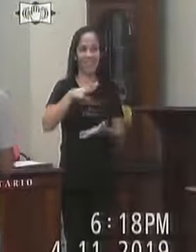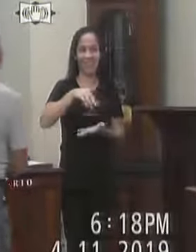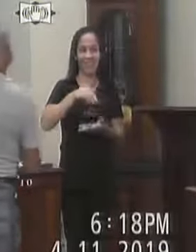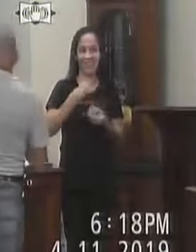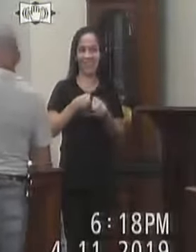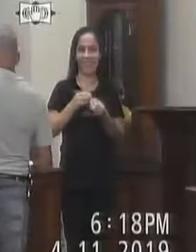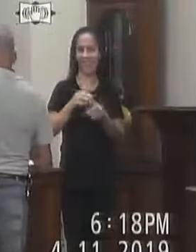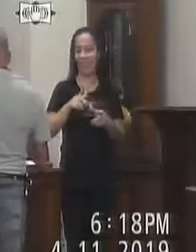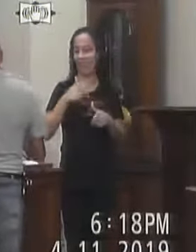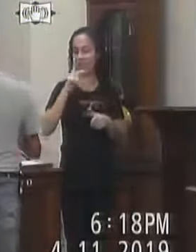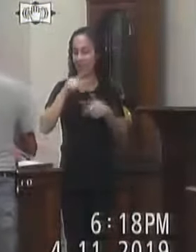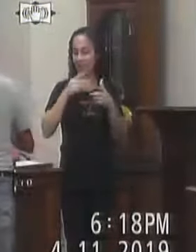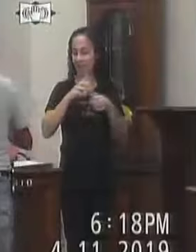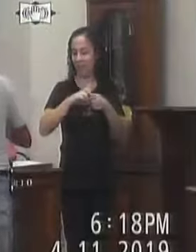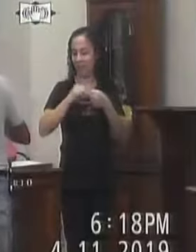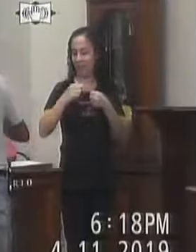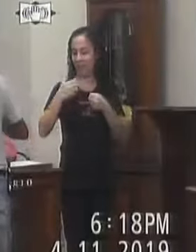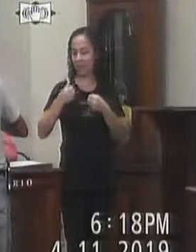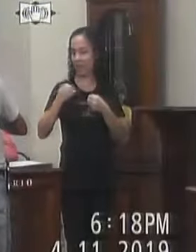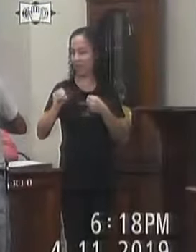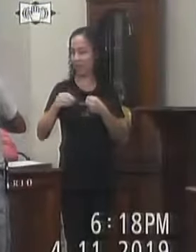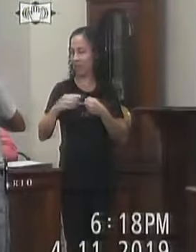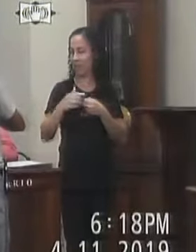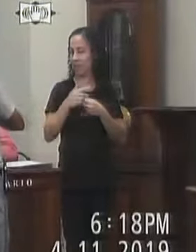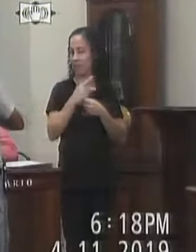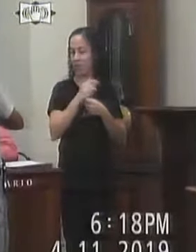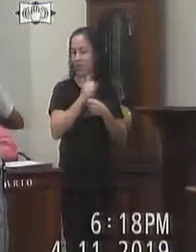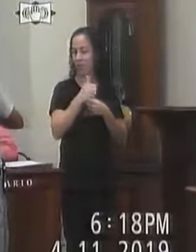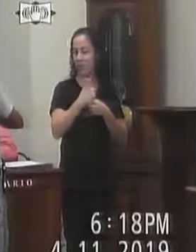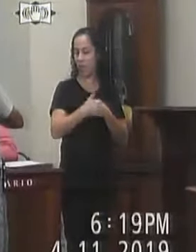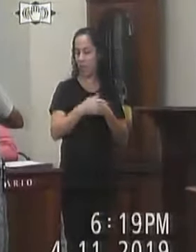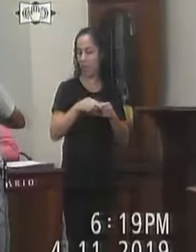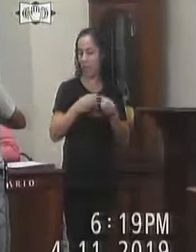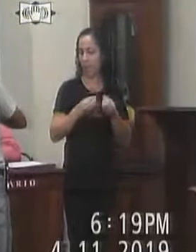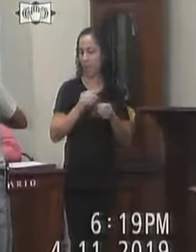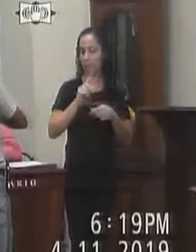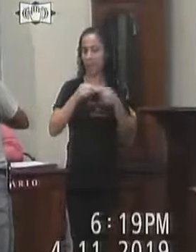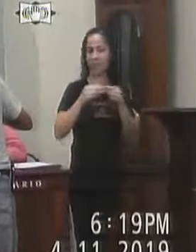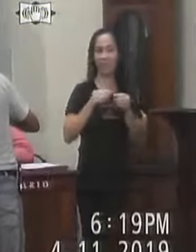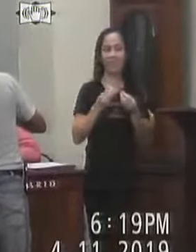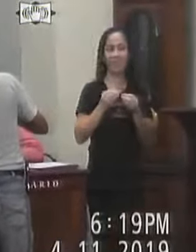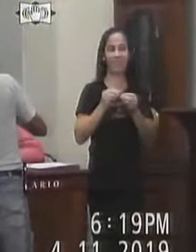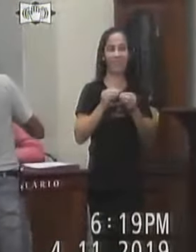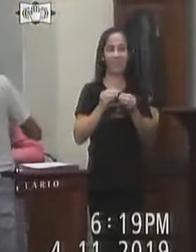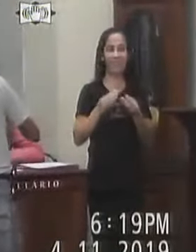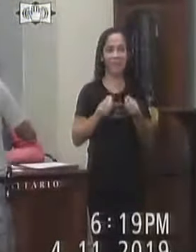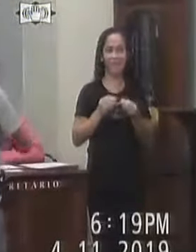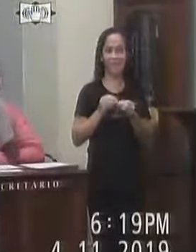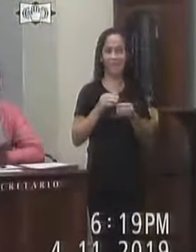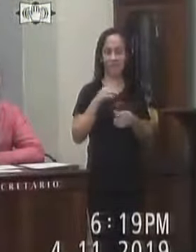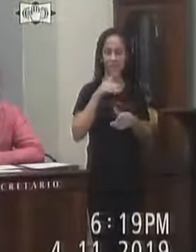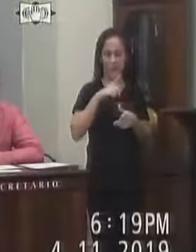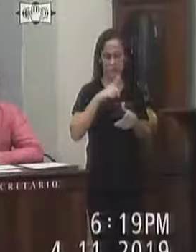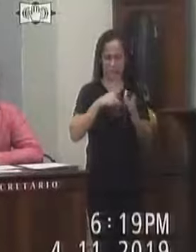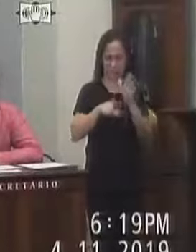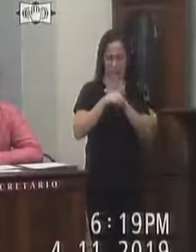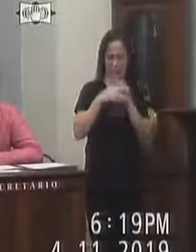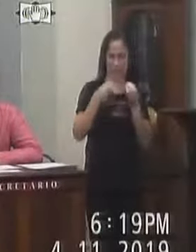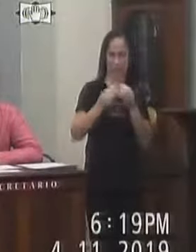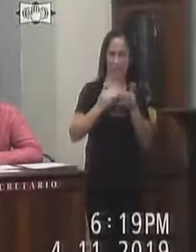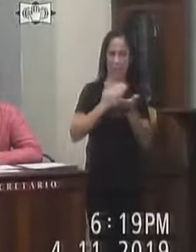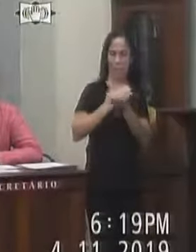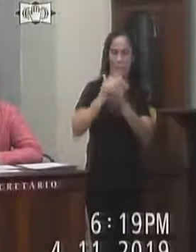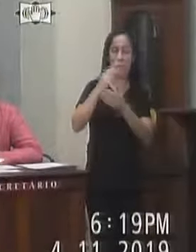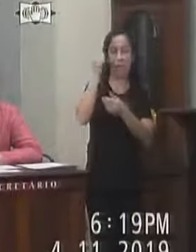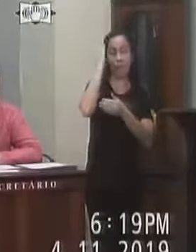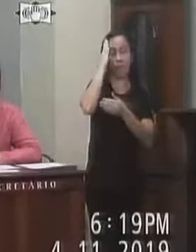termos de exposto Do artigo 60, parágrafo 1 Do regimento interno Examiná-lo Projeto de lei ordinária Verifici-se a matéria Na natureza legislativa E conta a iniciativa De